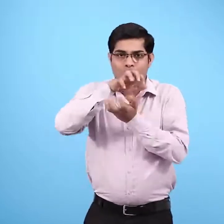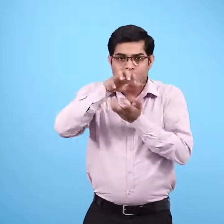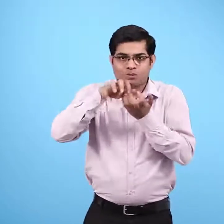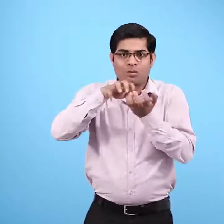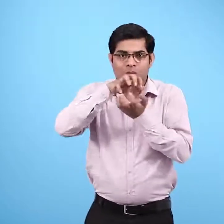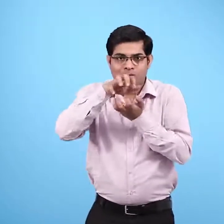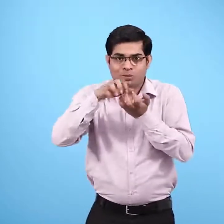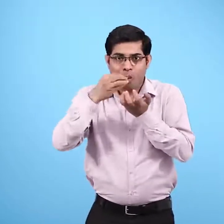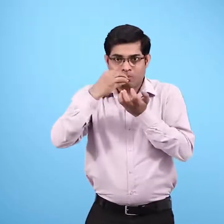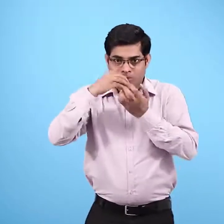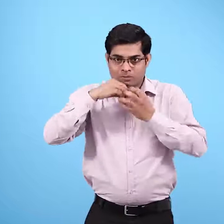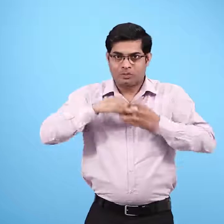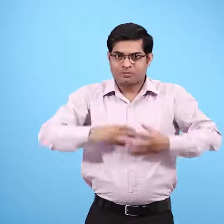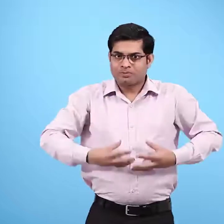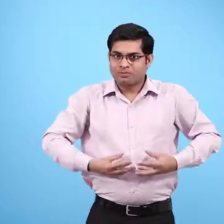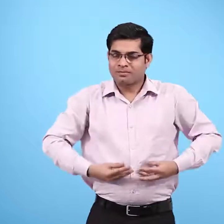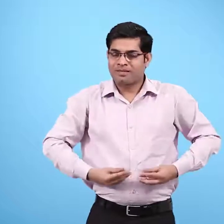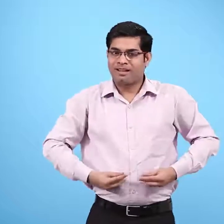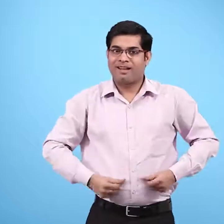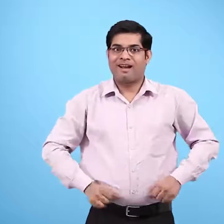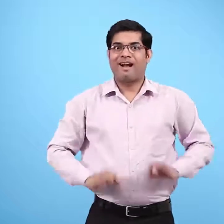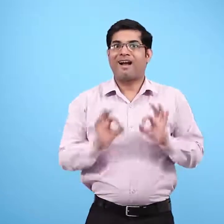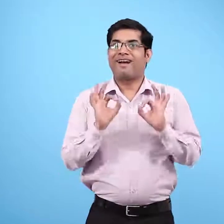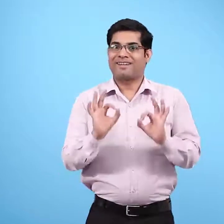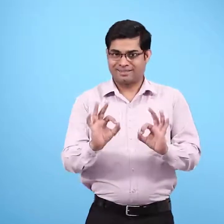ठीक से चबाओ खाना अच्छे से पचेगा